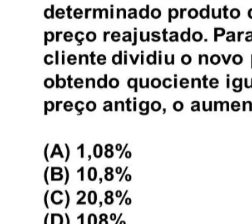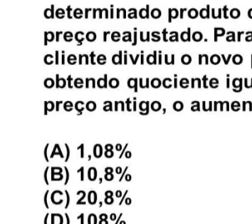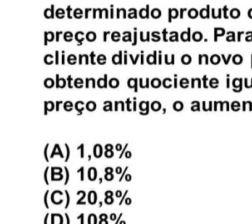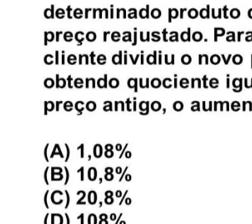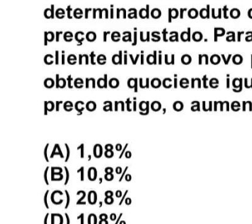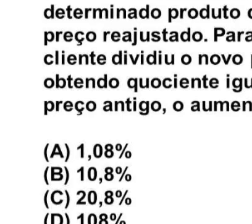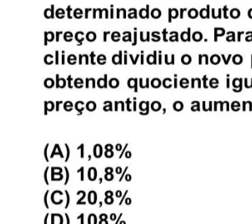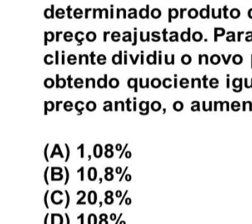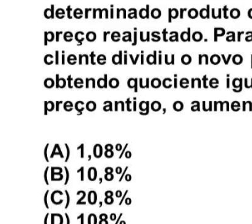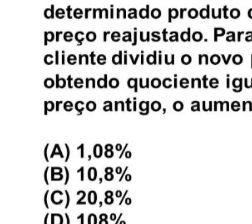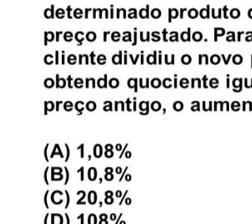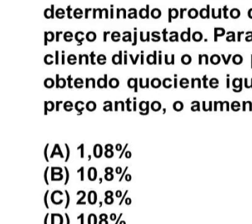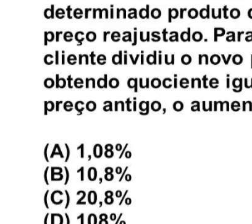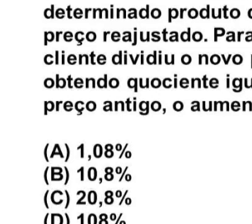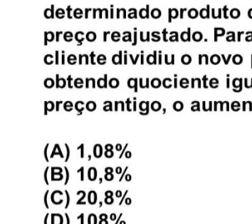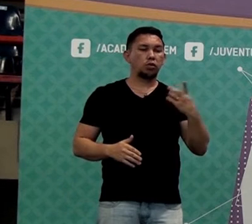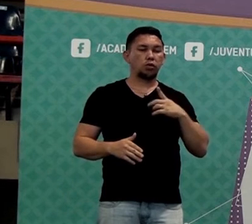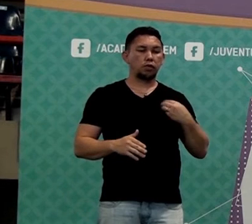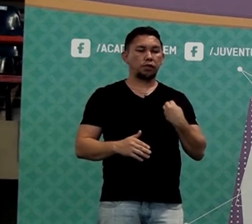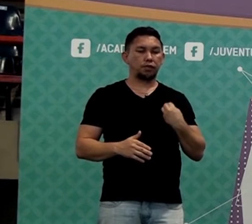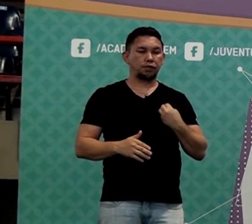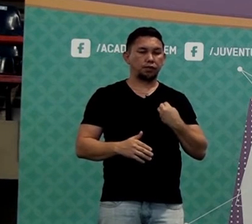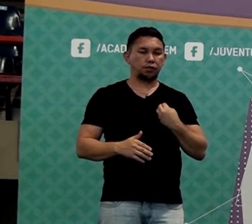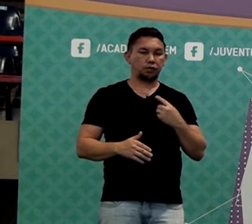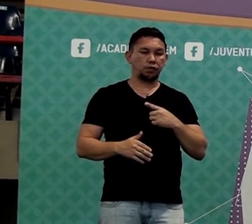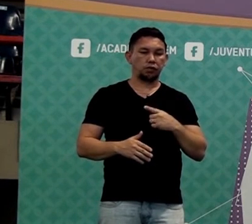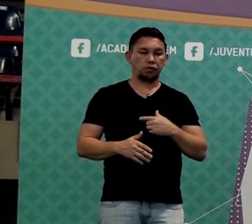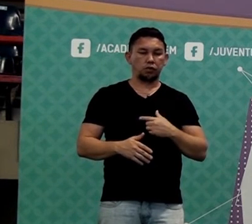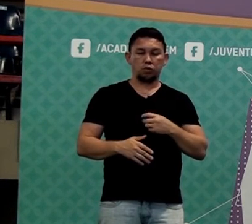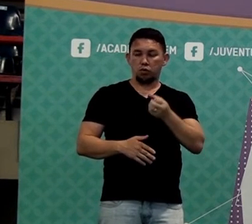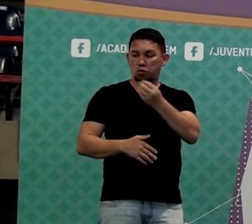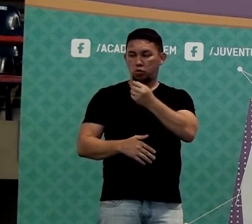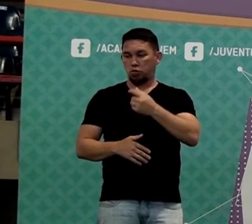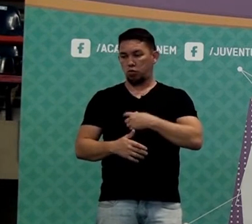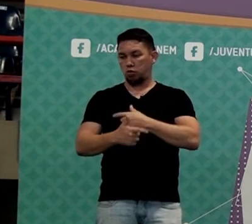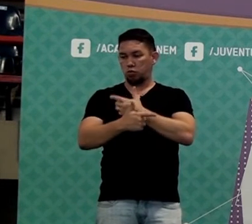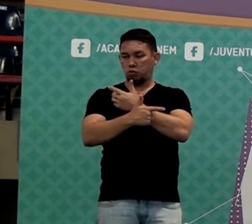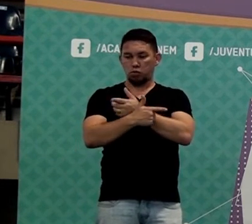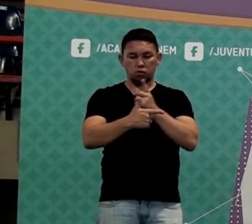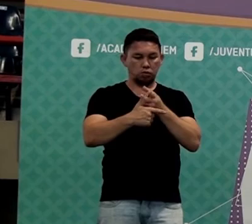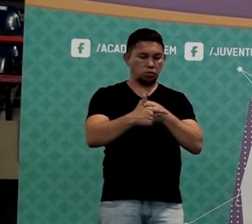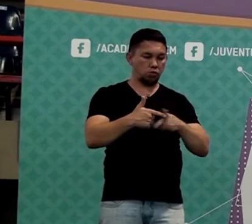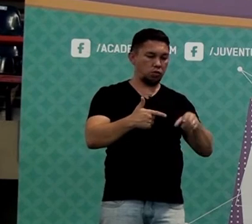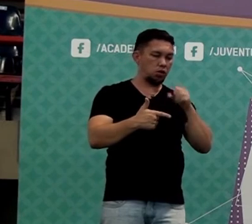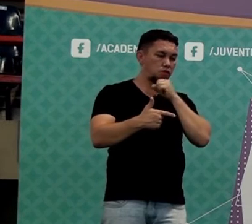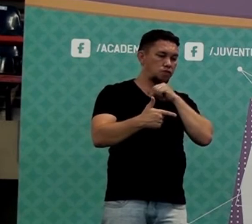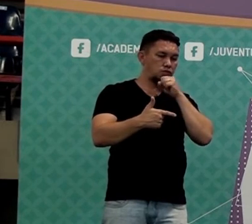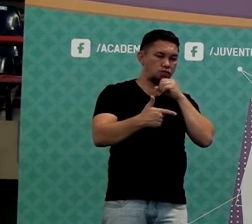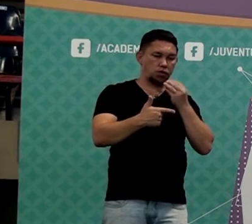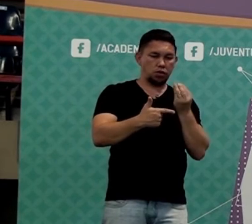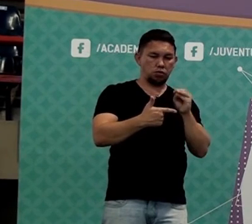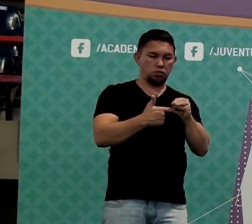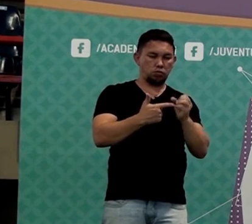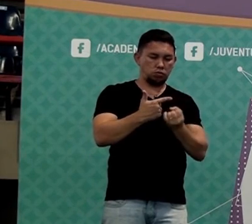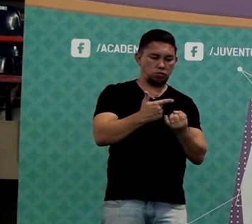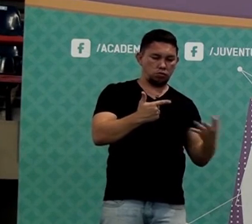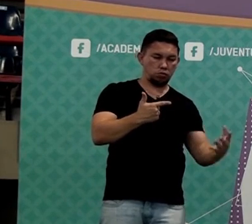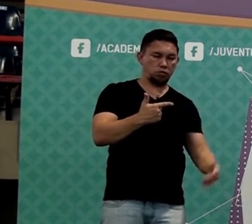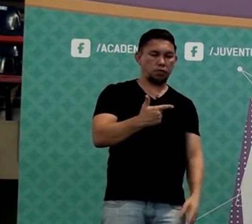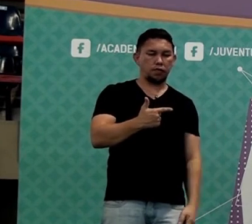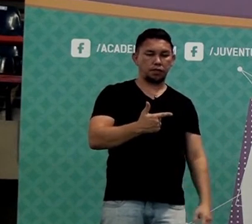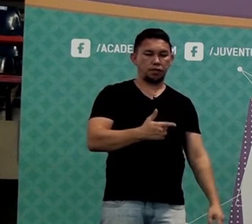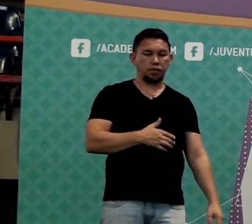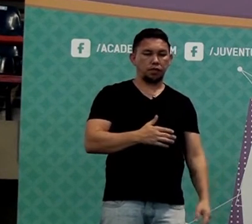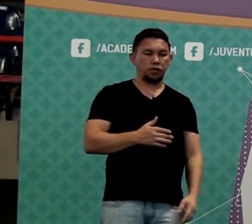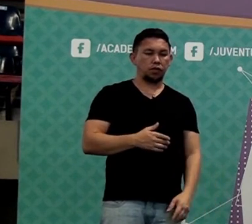quando eu quero saber quantos porcento aumentou, é só dividir o novo valor pelo antigo valor. Não é não? Pois assim ela fez.